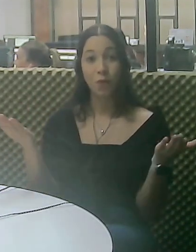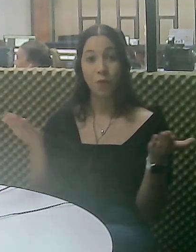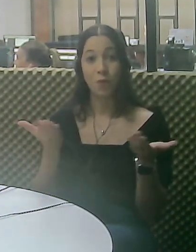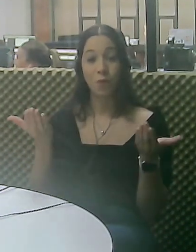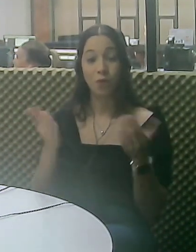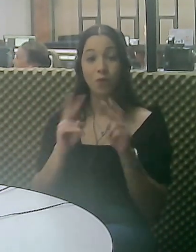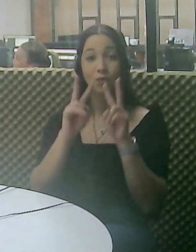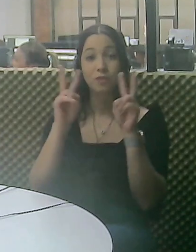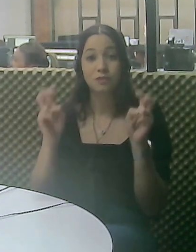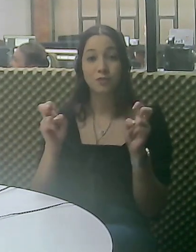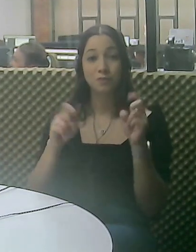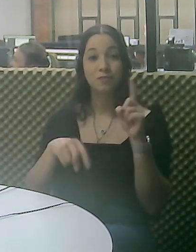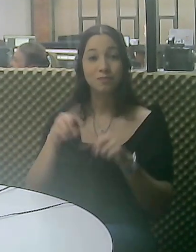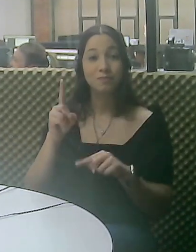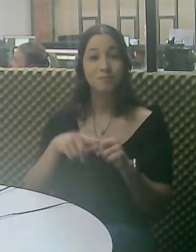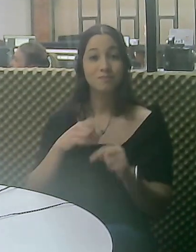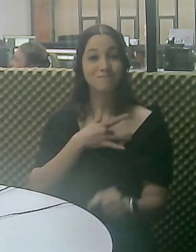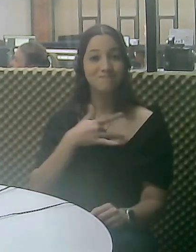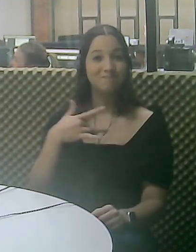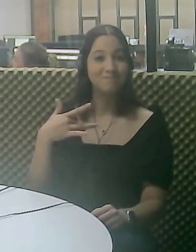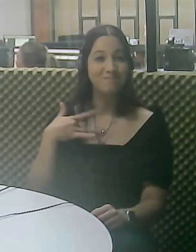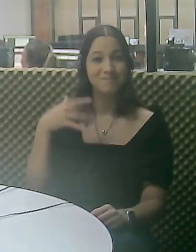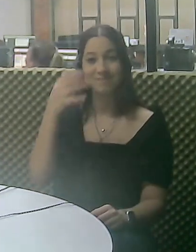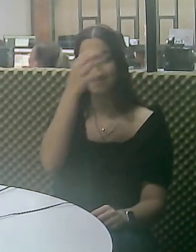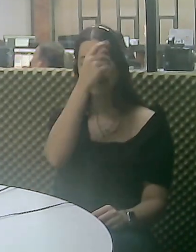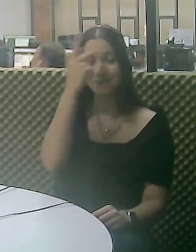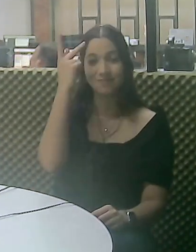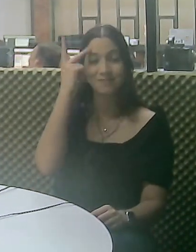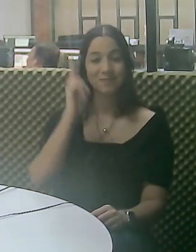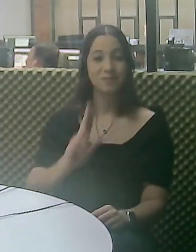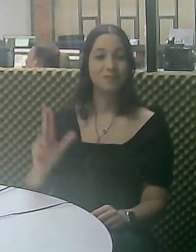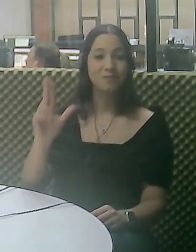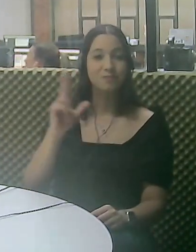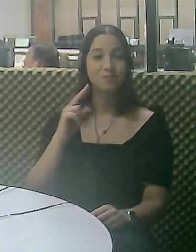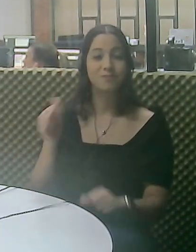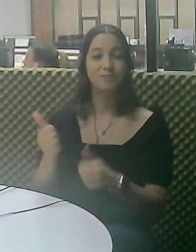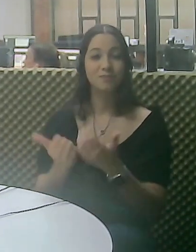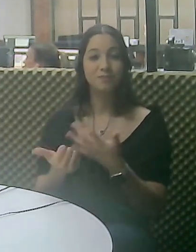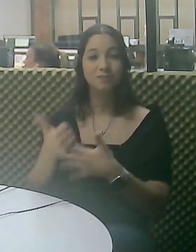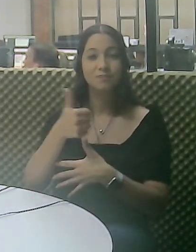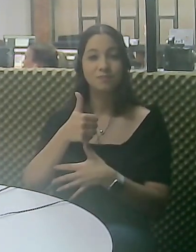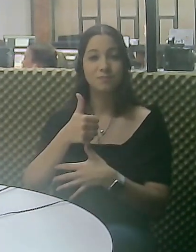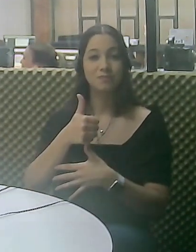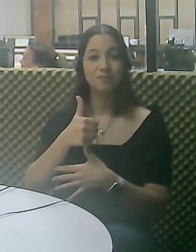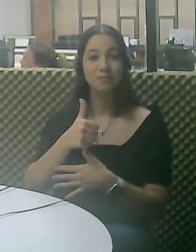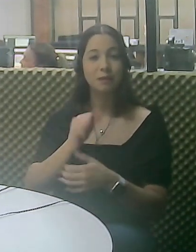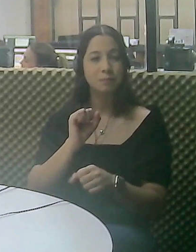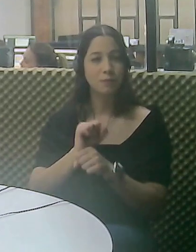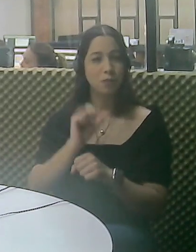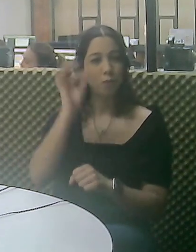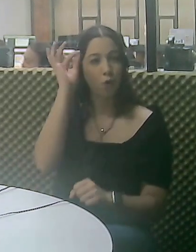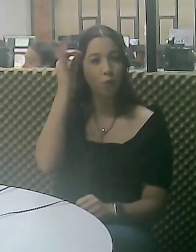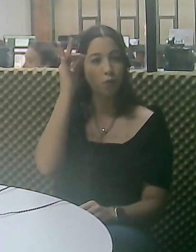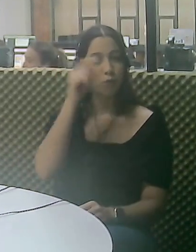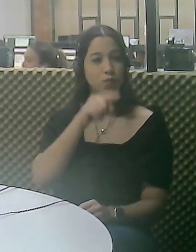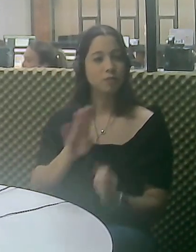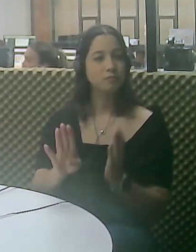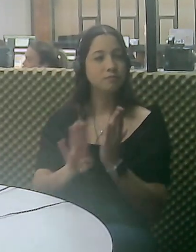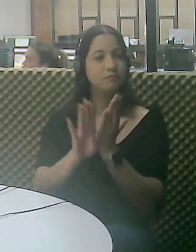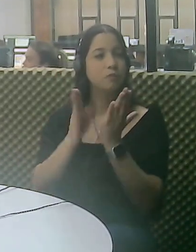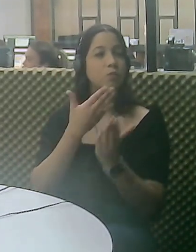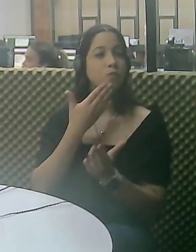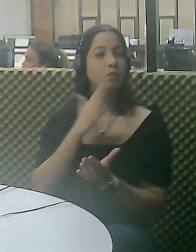voltamos com o Giro de Notícias. Hoje a gente vai falar de mais um equipamento de saúde que a Prefeitura de Uberlândia foi